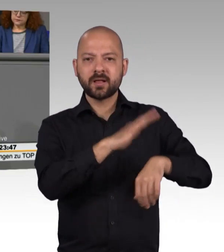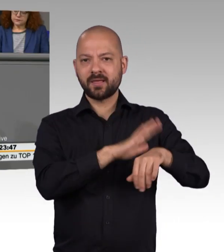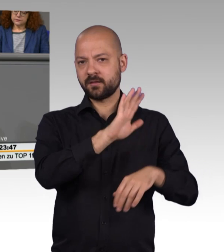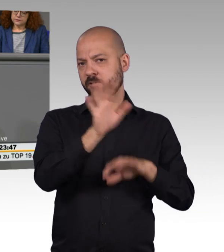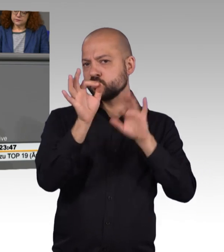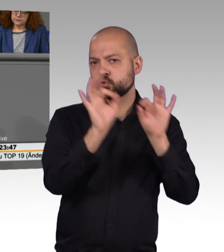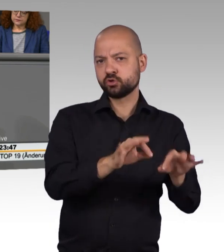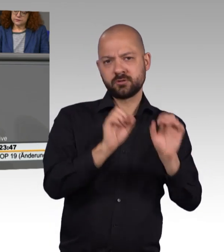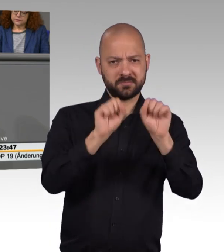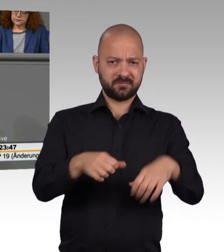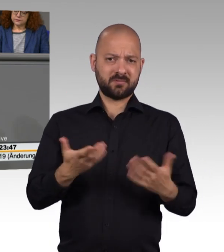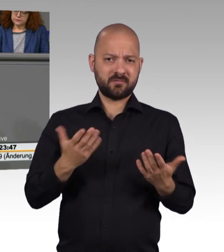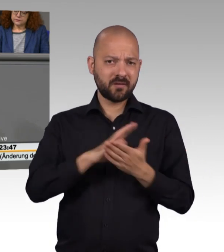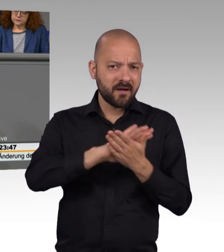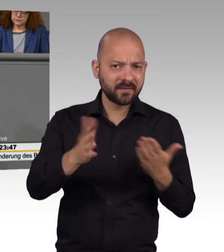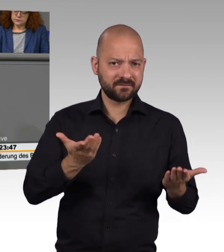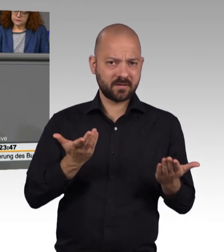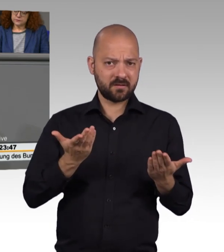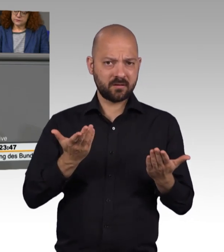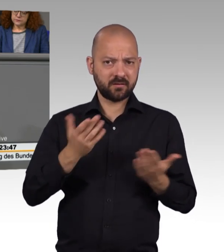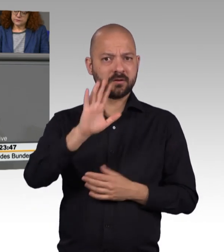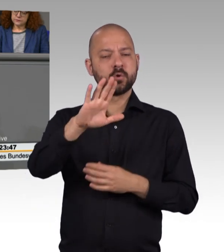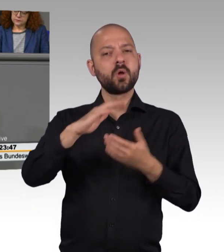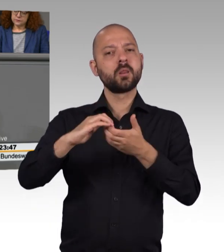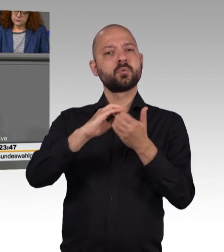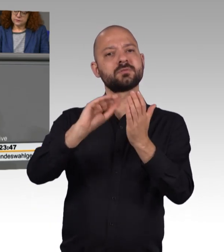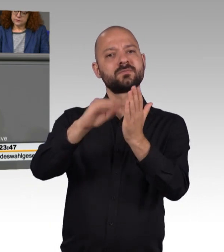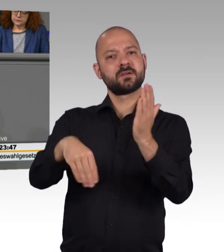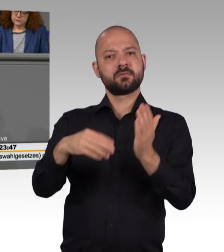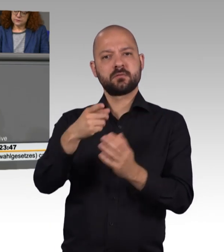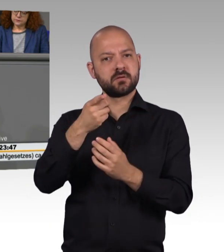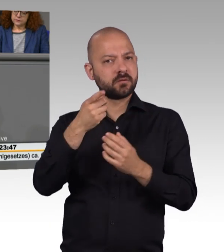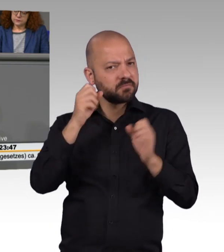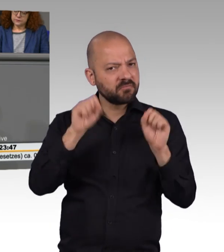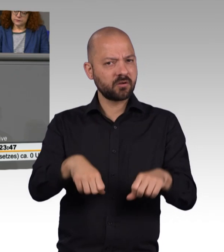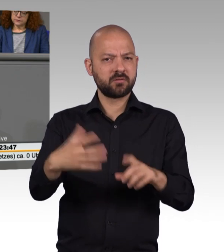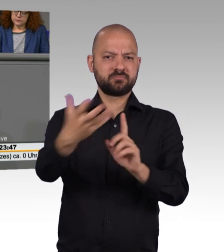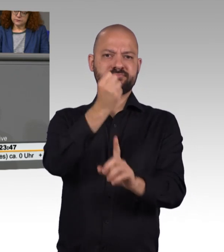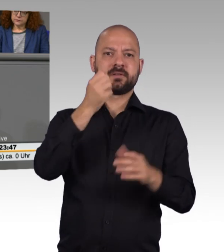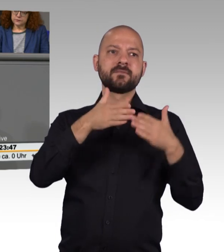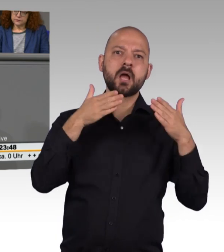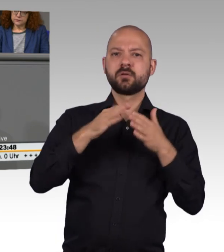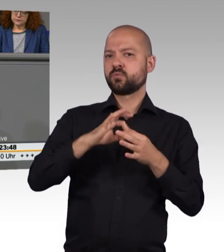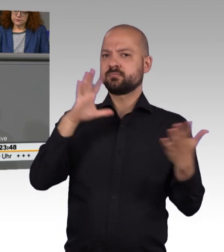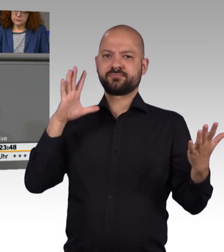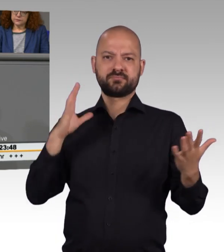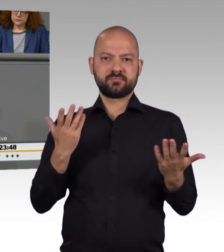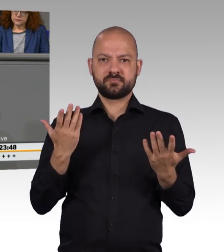Das Ziel Ihres Koalitionsvertrages wäre friktionslos erreicht worden. Sie stimmten nach der Entscheidung des